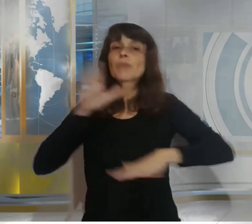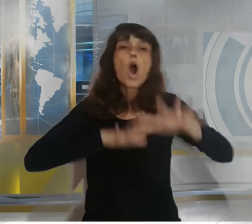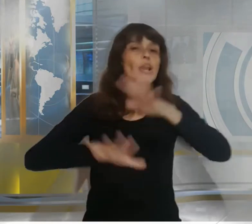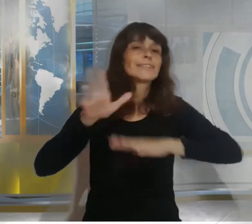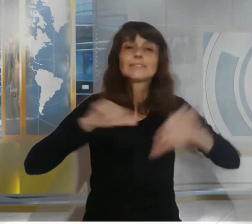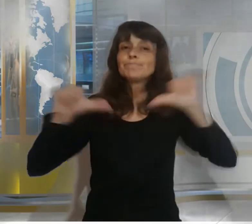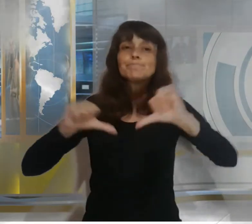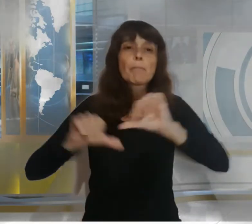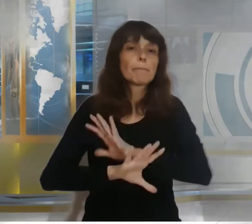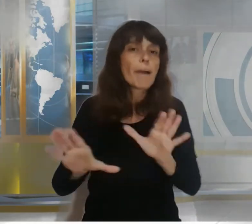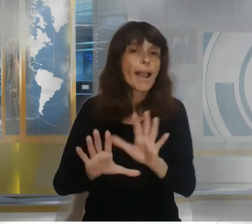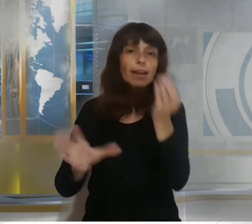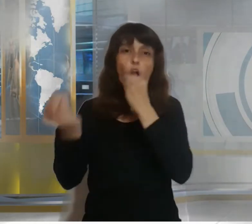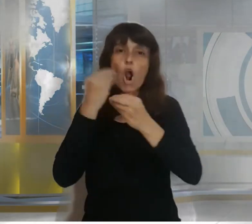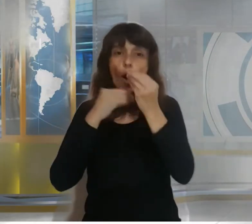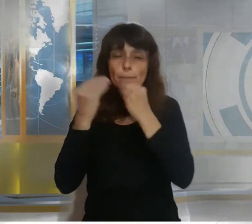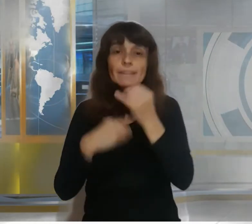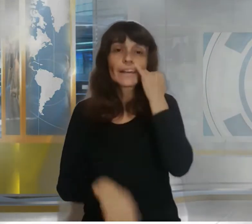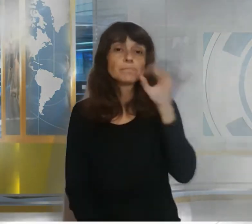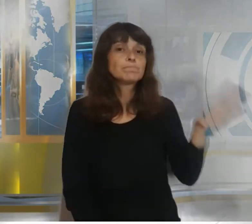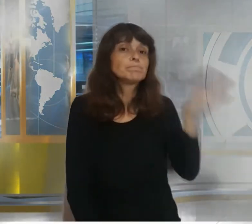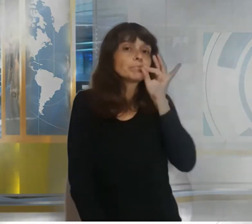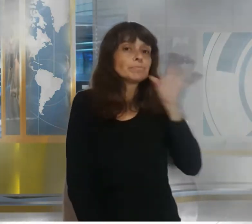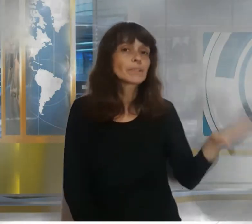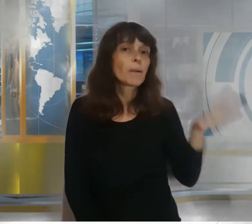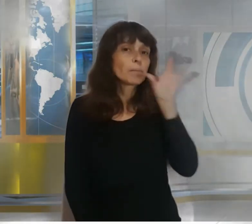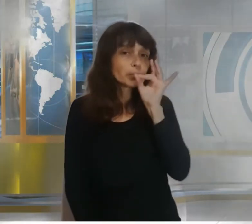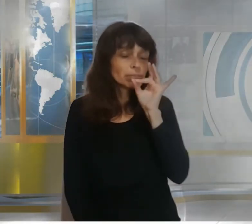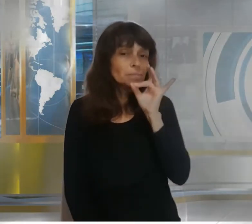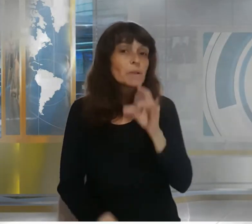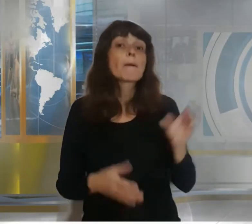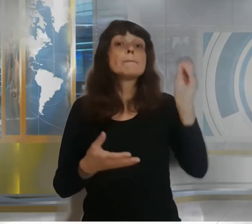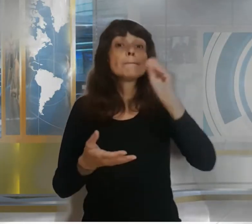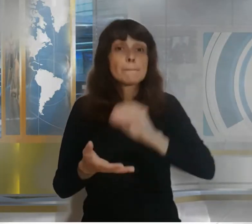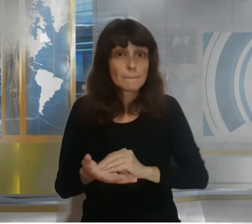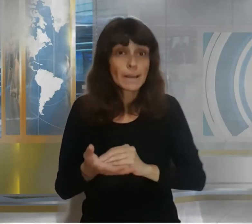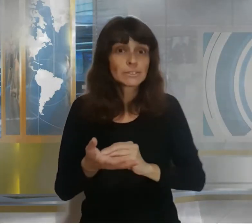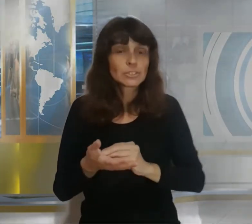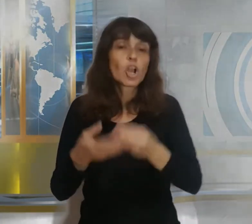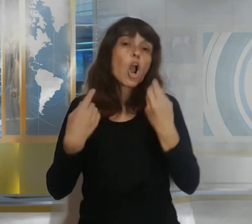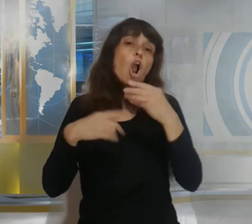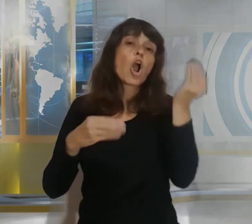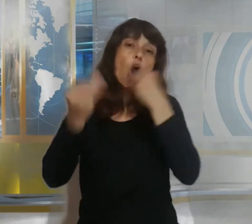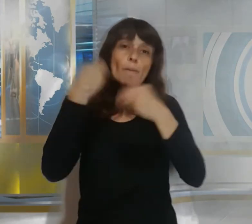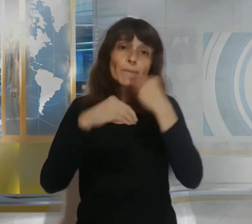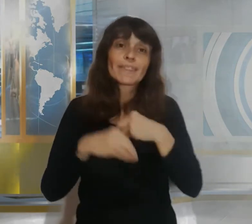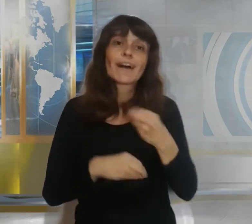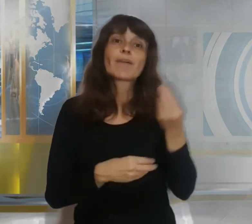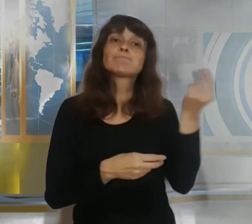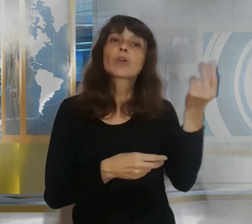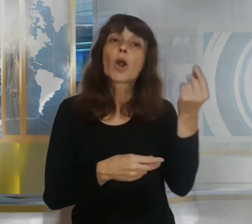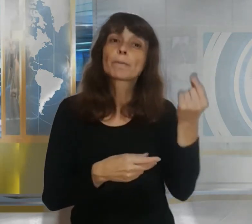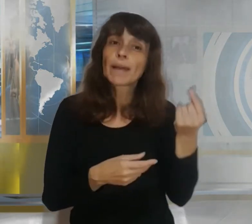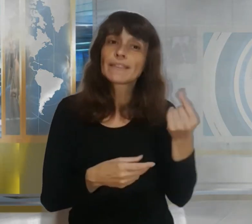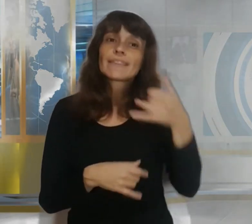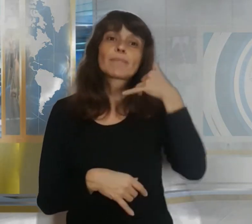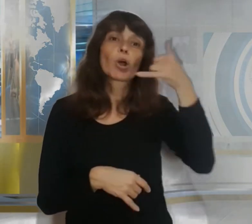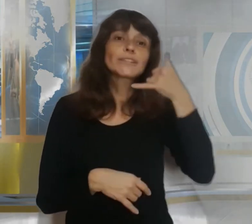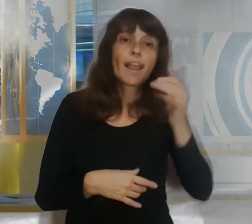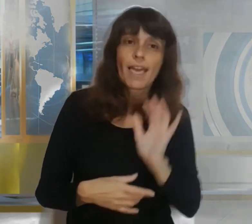alimentaria y el picoteo continuo sumado al mayor consumo de comida por delivery especialmente en los casos